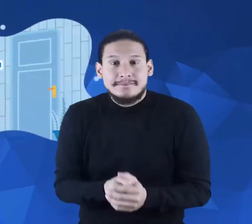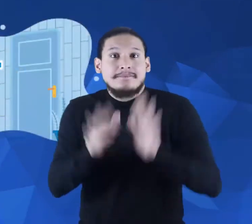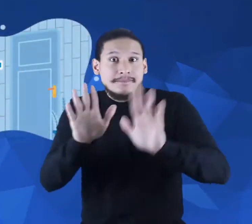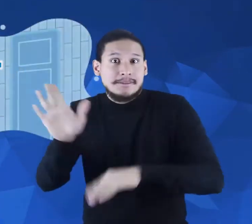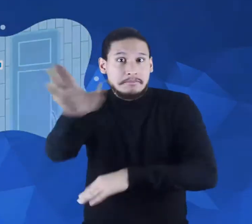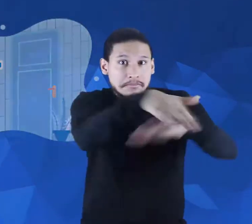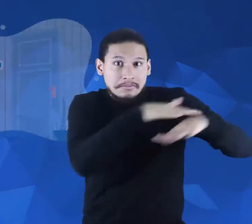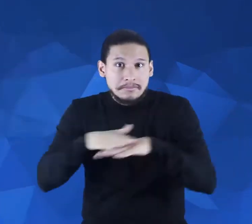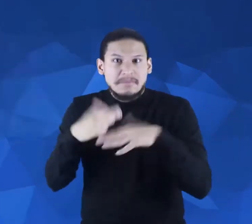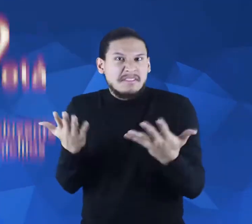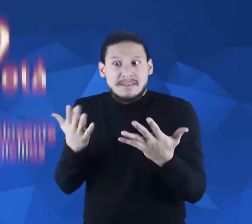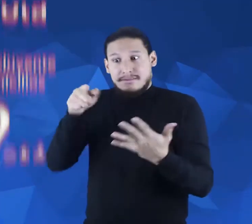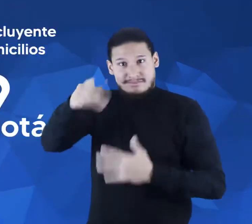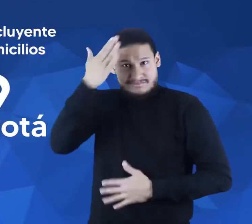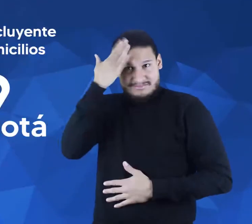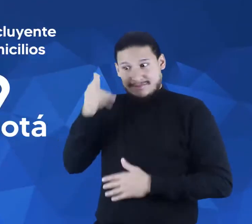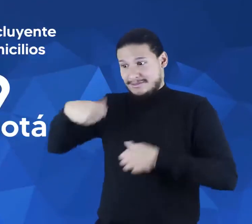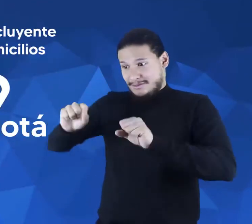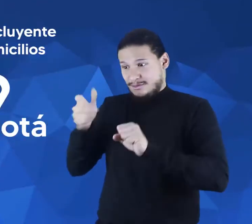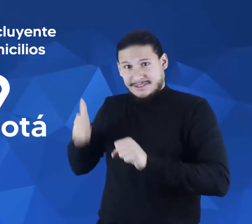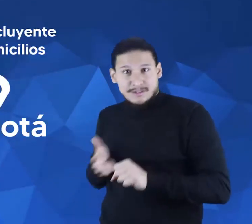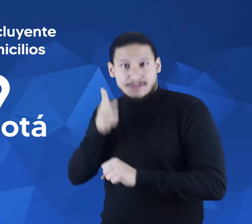El servicio de domicilio es gratuito.